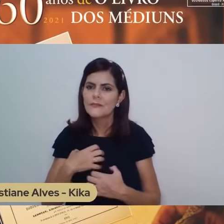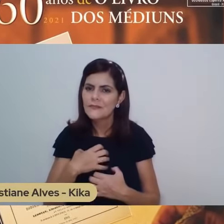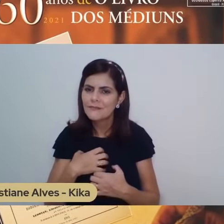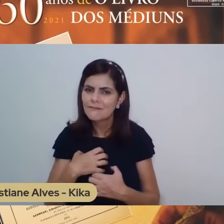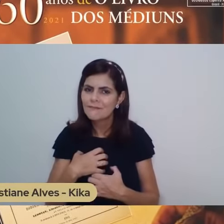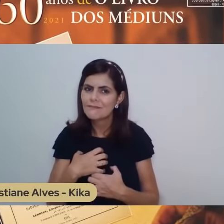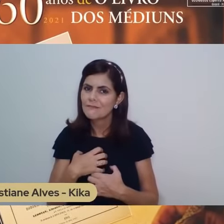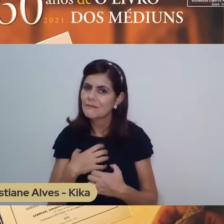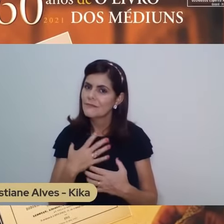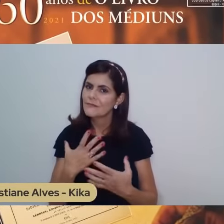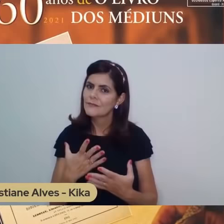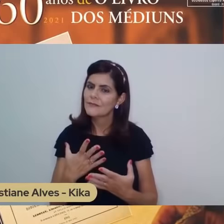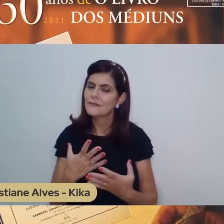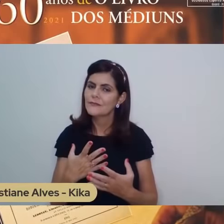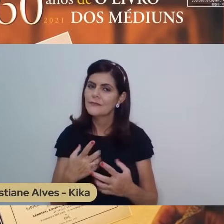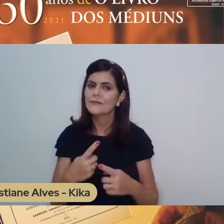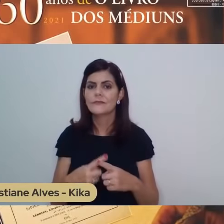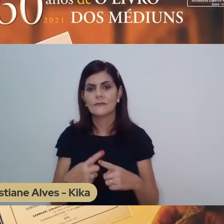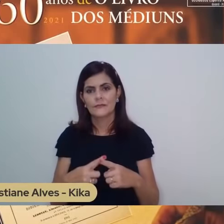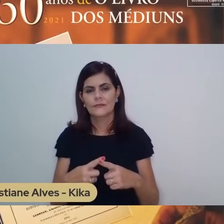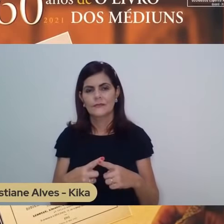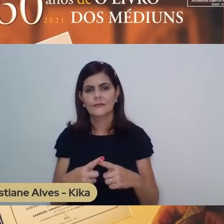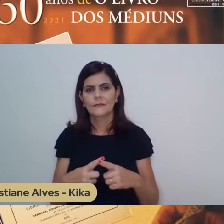digamos assim, um arquivo morto.